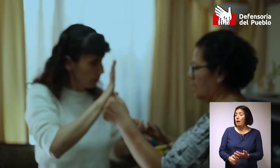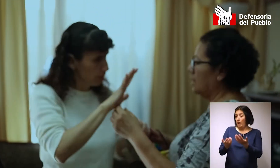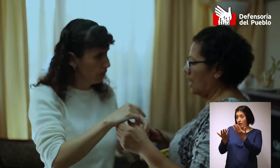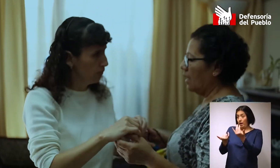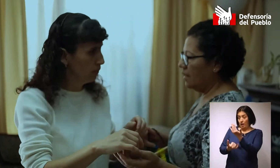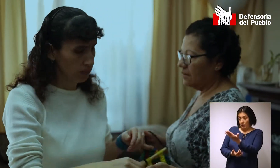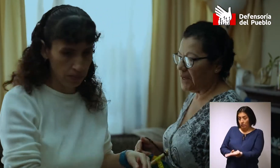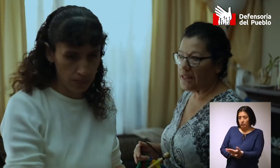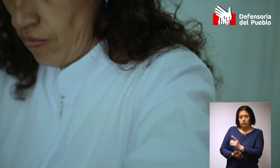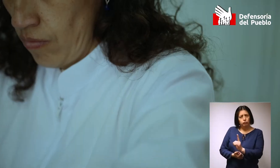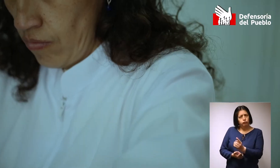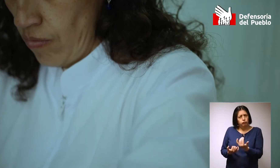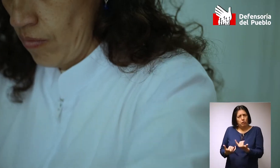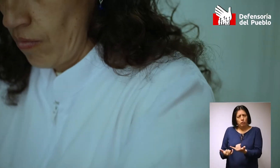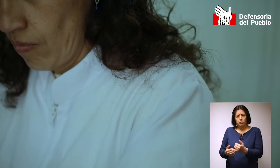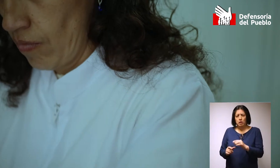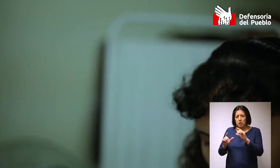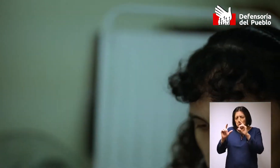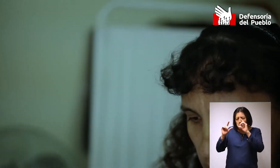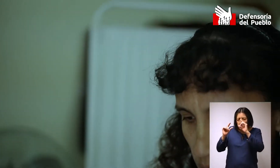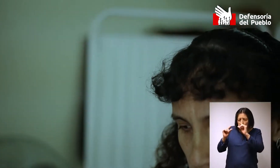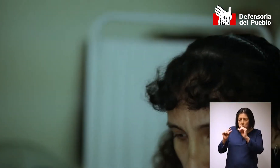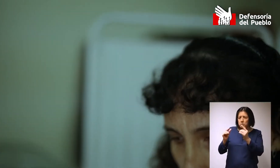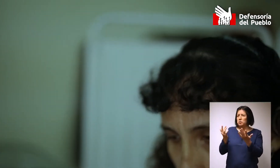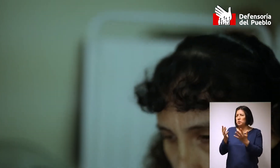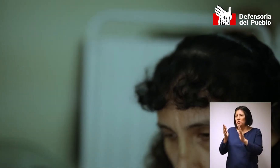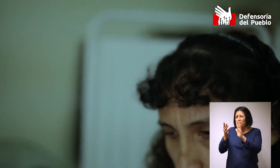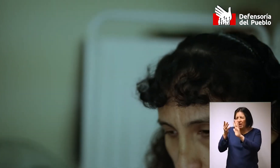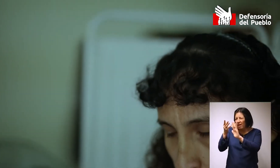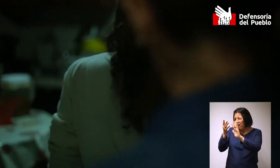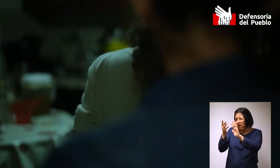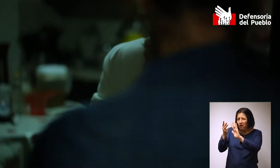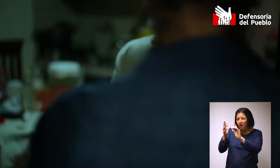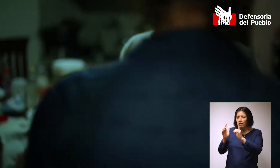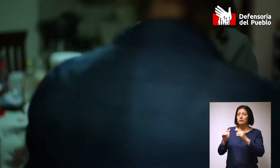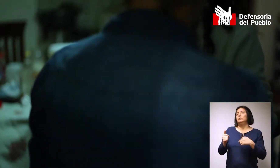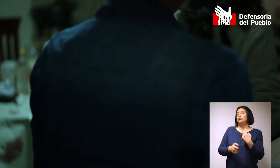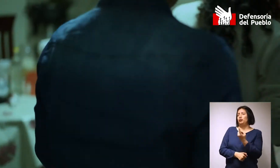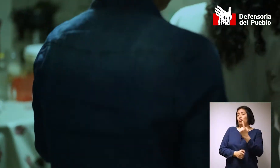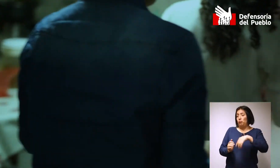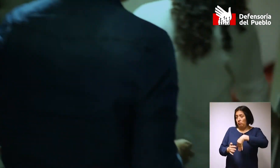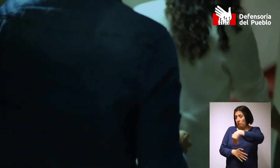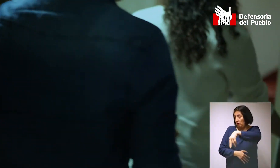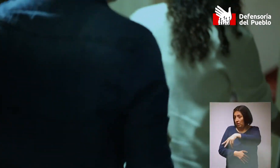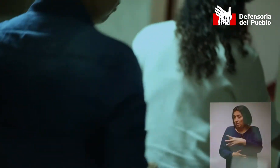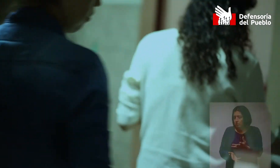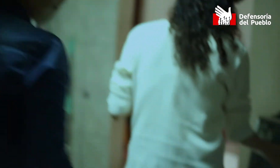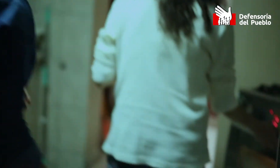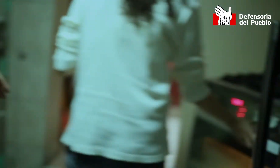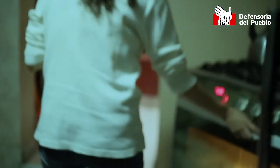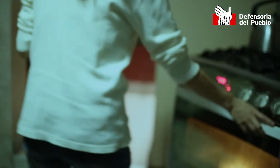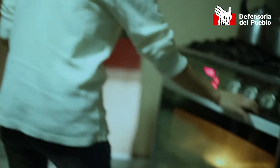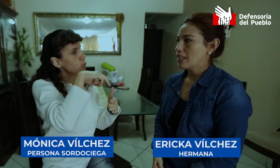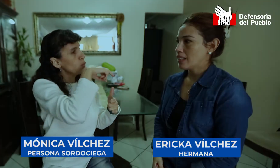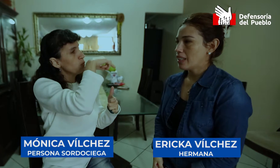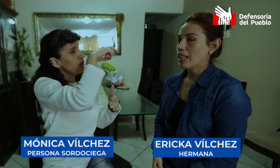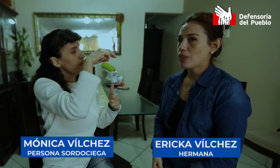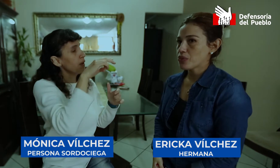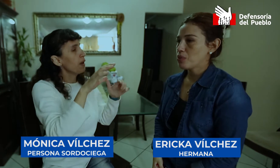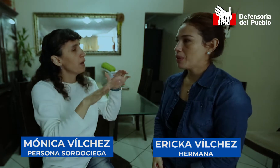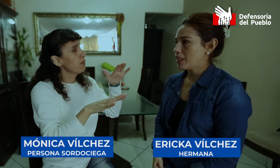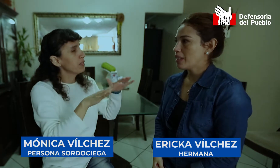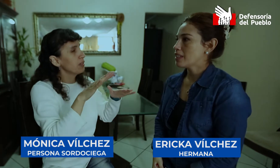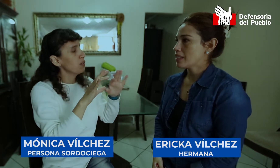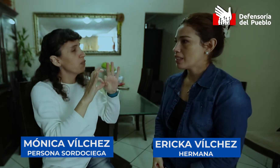Ella en la actualidad ya casi no ve, ella ve más que sombras, ella no puede salir sola a la calle. Se ve el orden de la casa, de